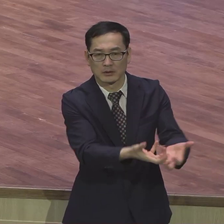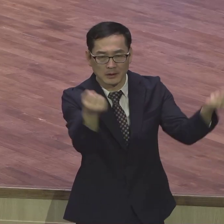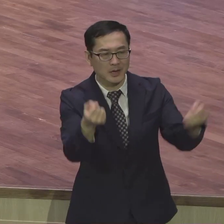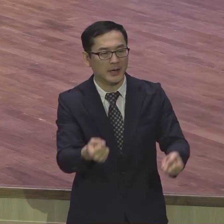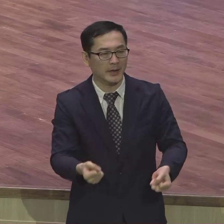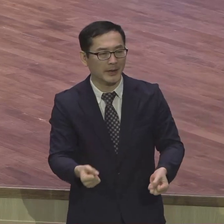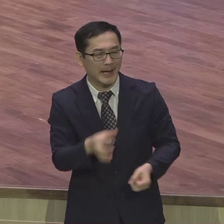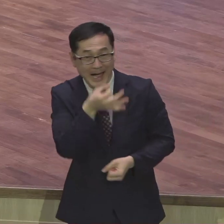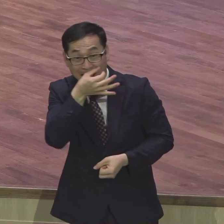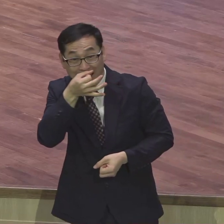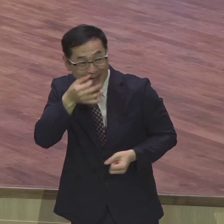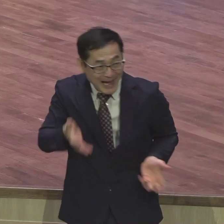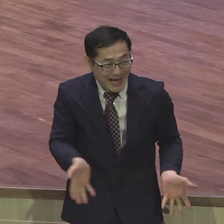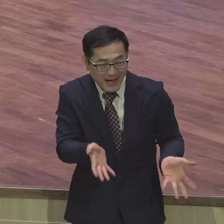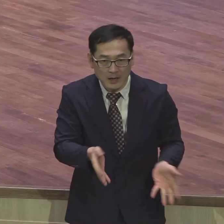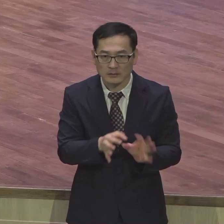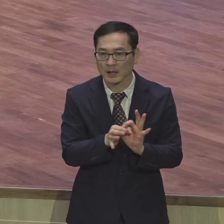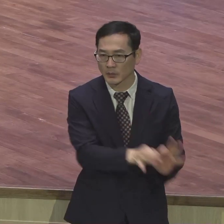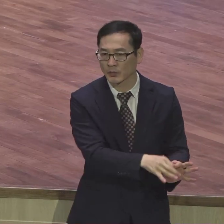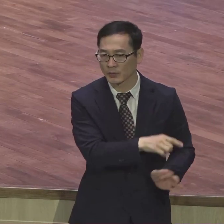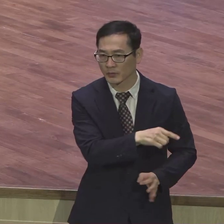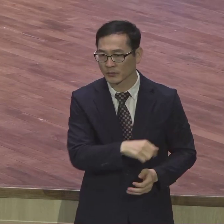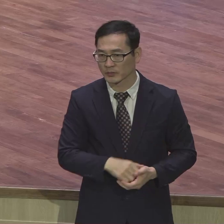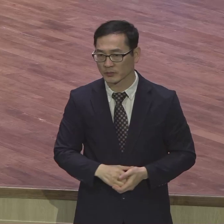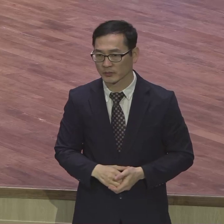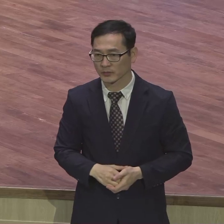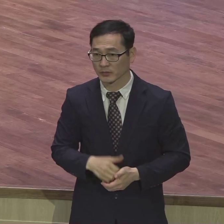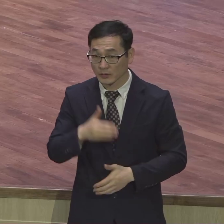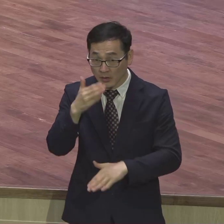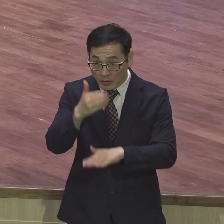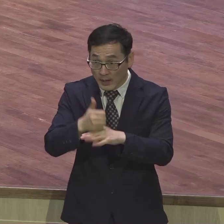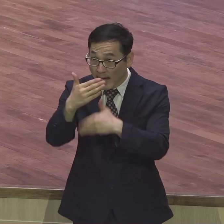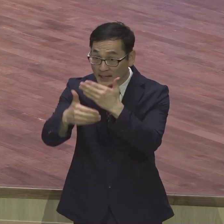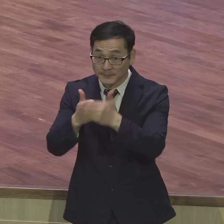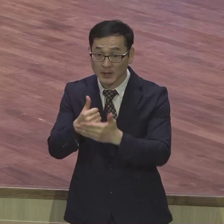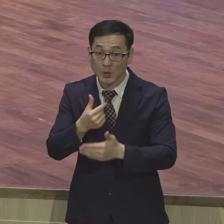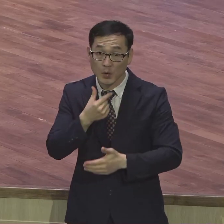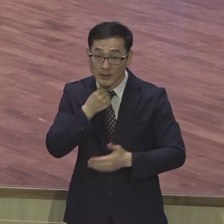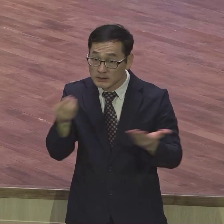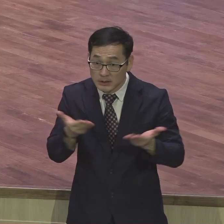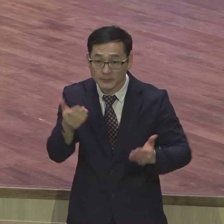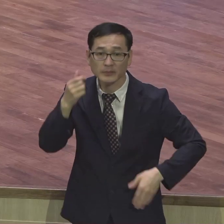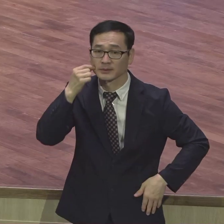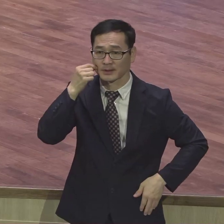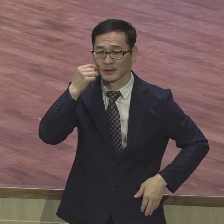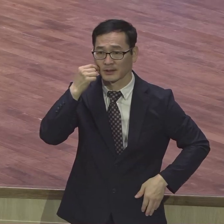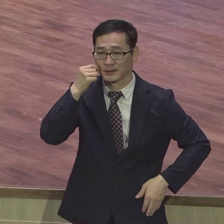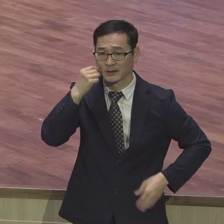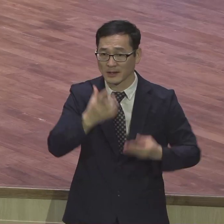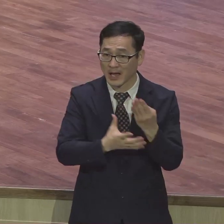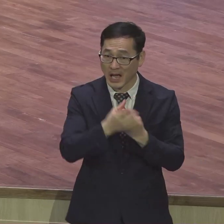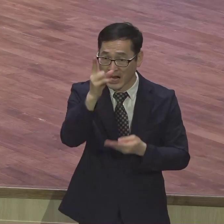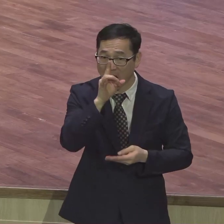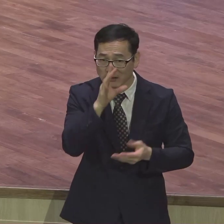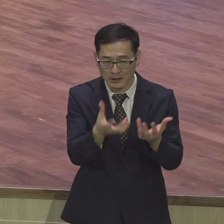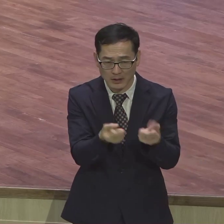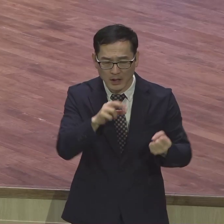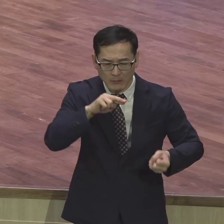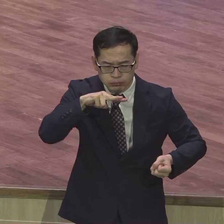하나님의 뜻을 이룰 수가 없는 거예요 하나가 되어야 일을 하는데 하나가 되지 못한 서로 사업을 거에요 우리 지금 보세요